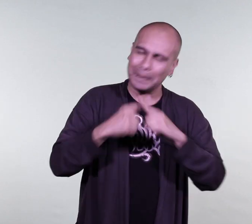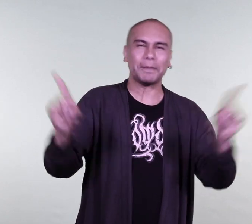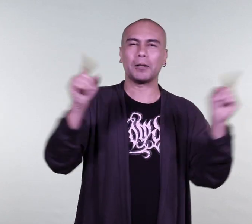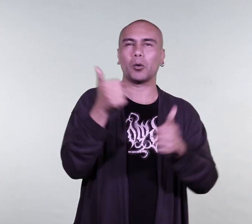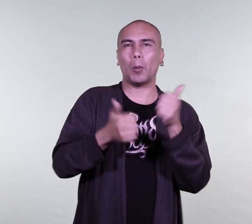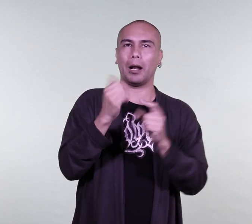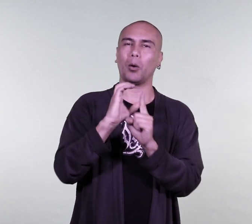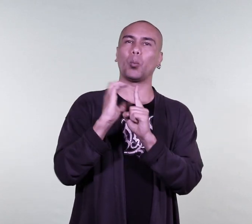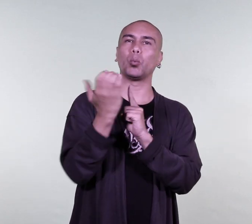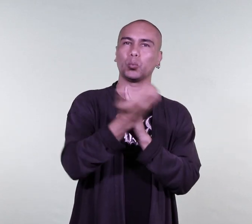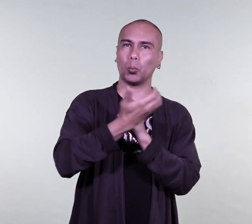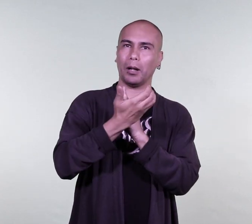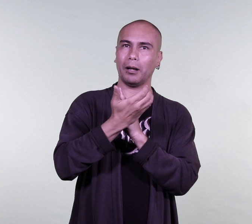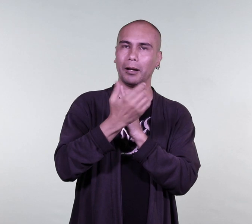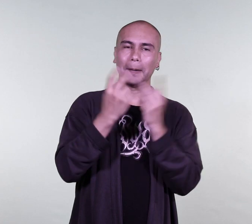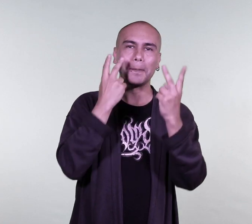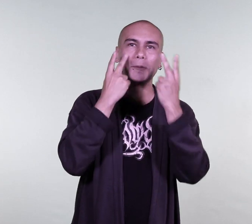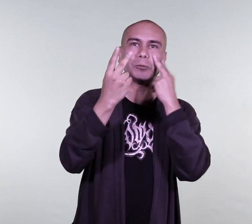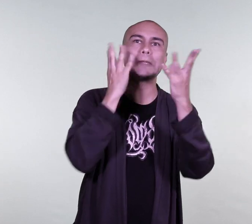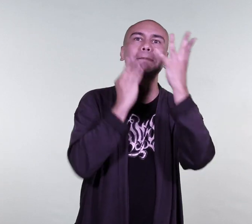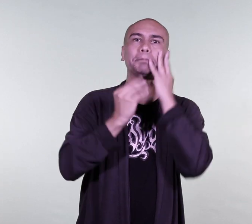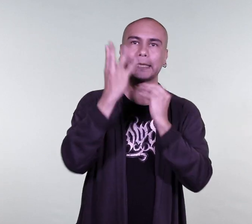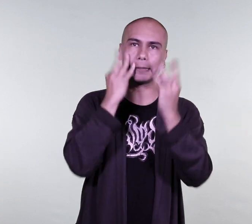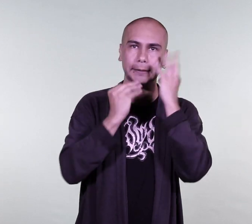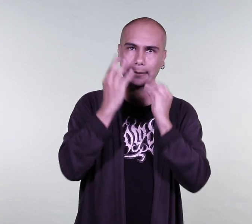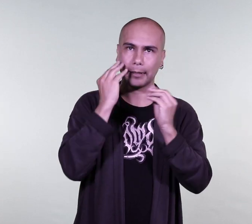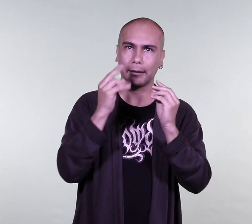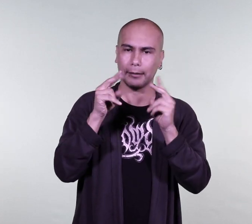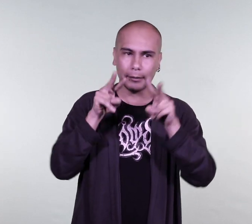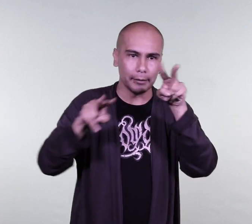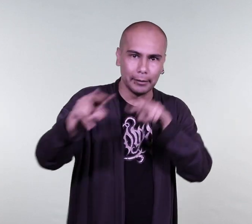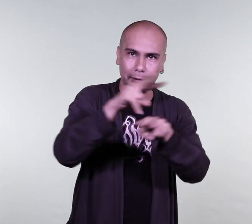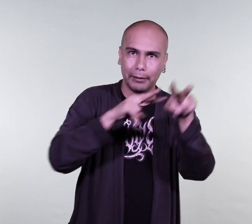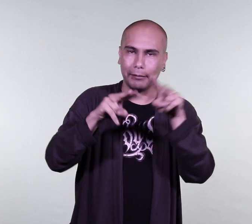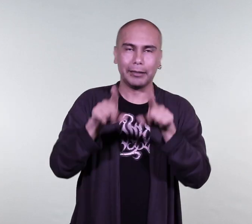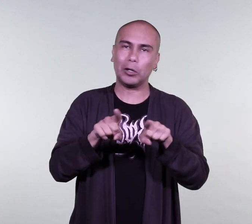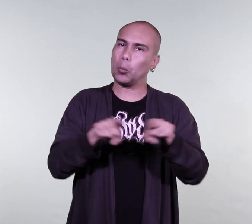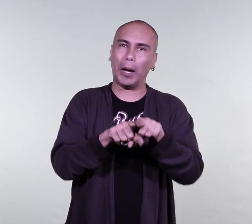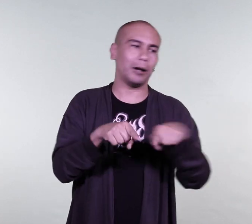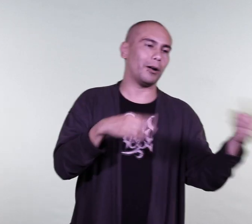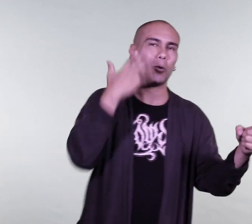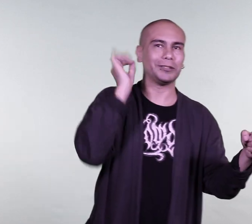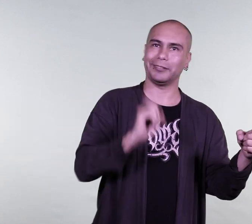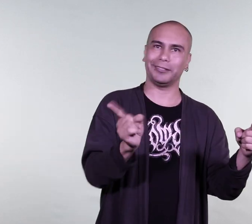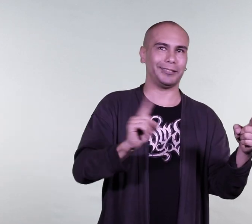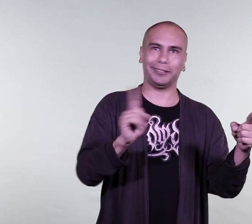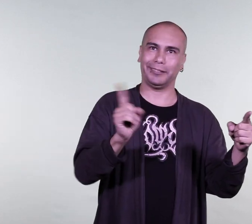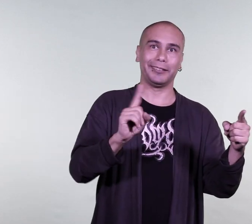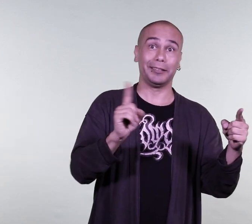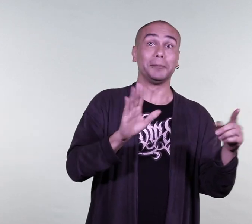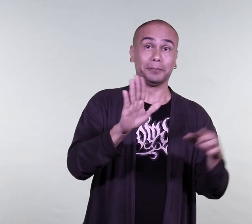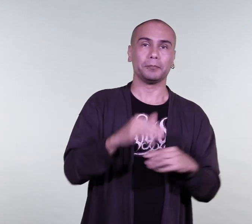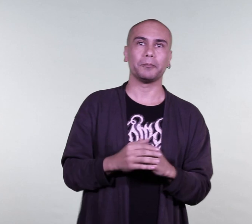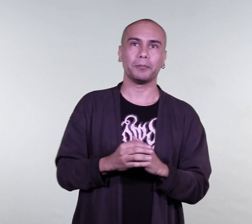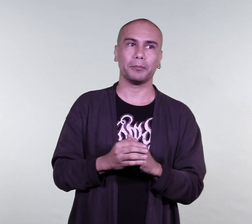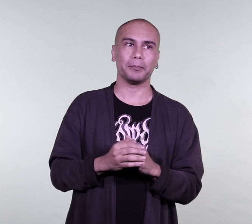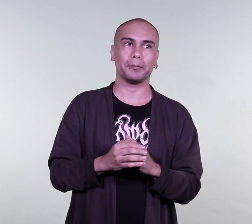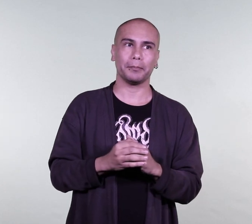oferta pertinente. Con experiencias culturales, con experiencias visuales que se adaptan a las personas sordas.